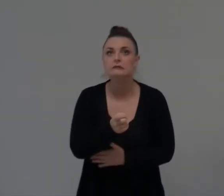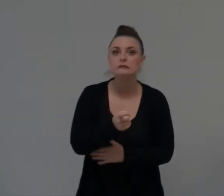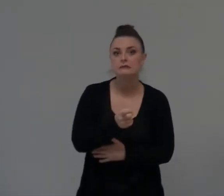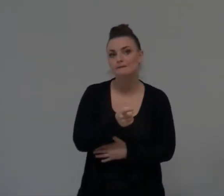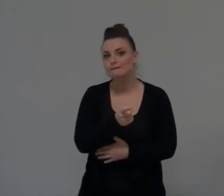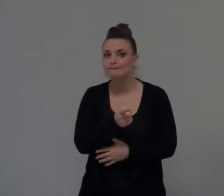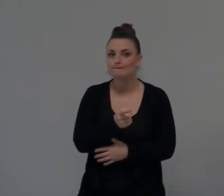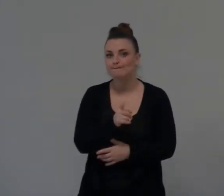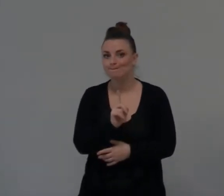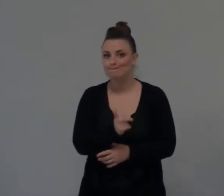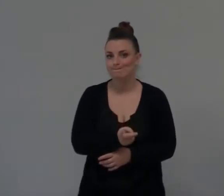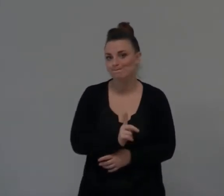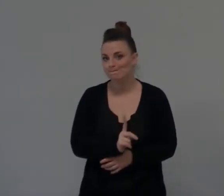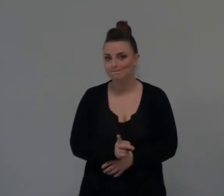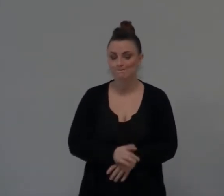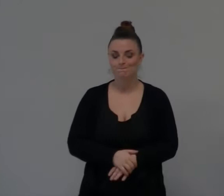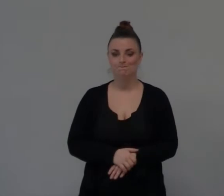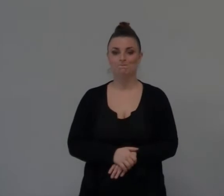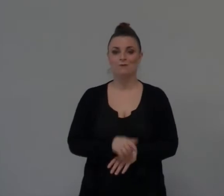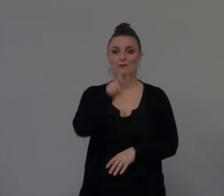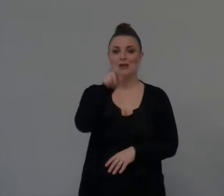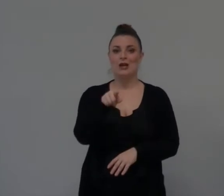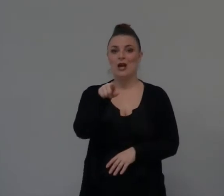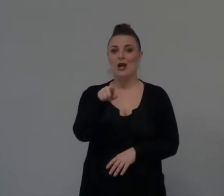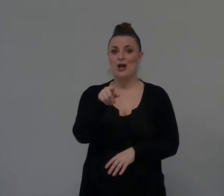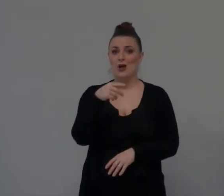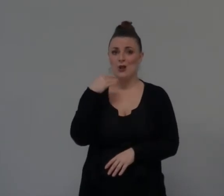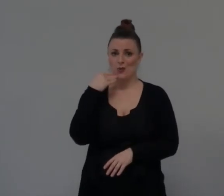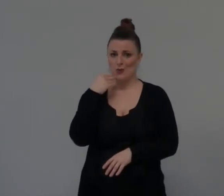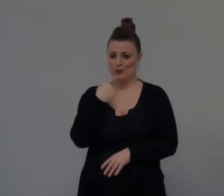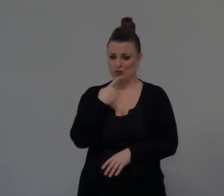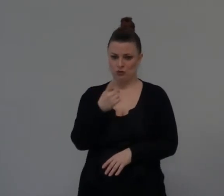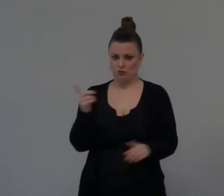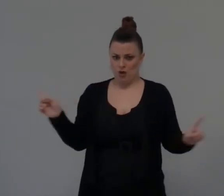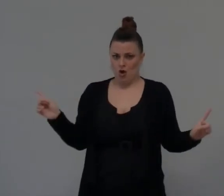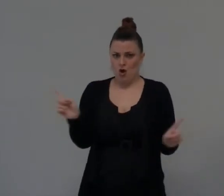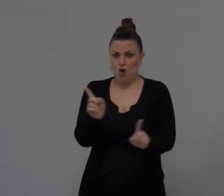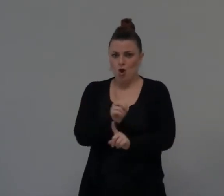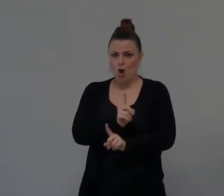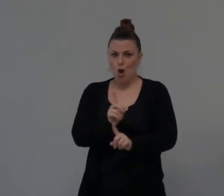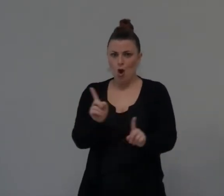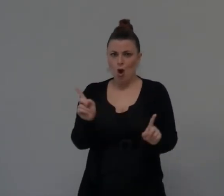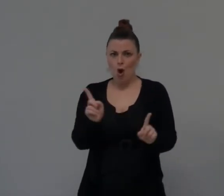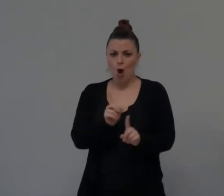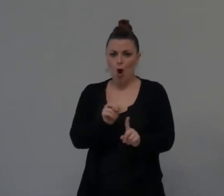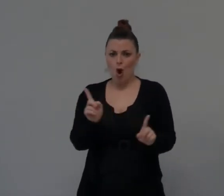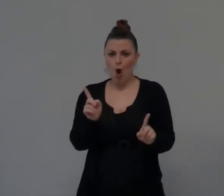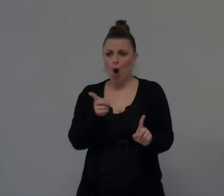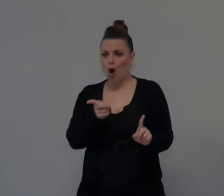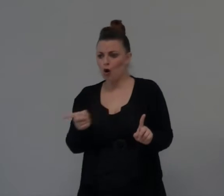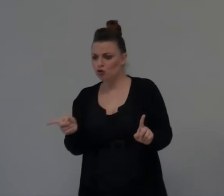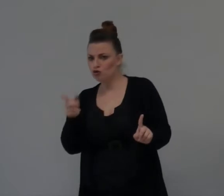A che Al che Il tipo Risponde Fossi Mardo Per carità Se per caso La Moabita